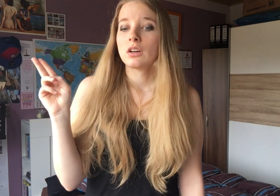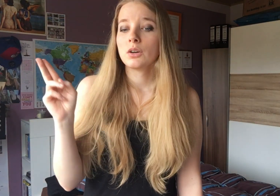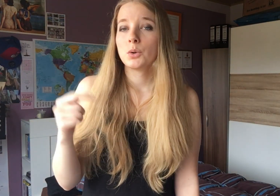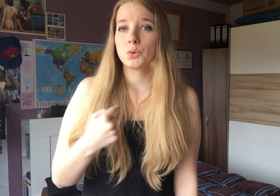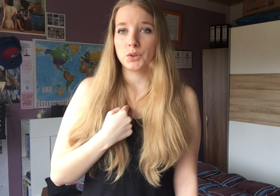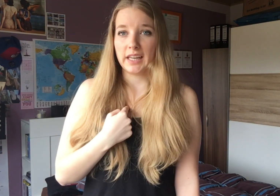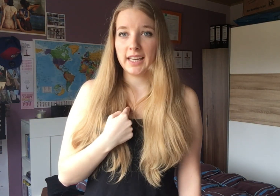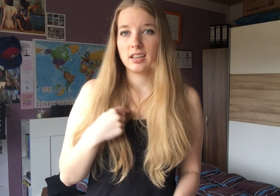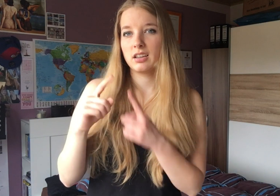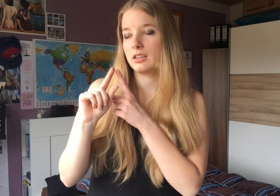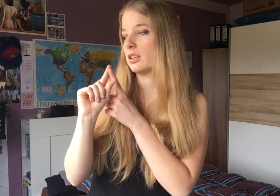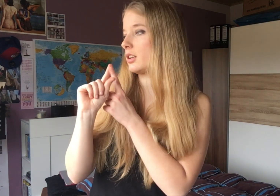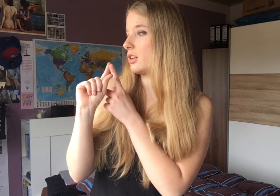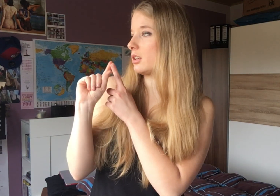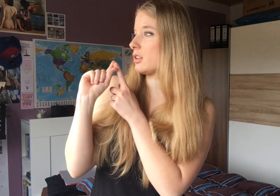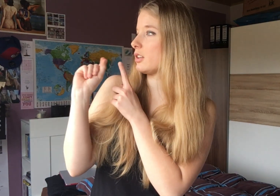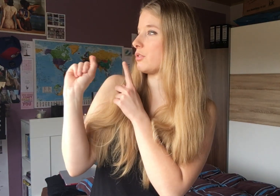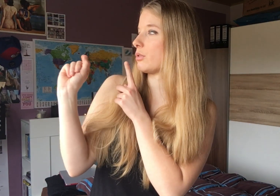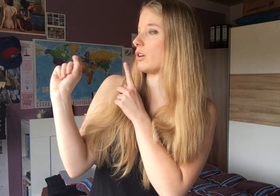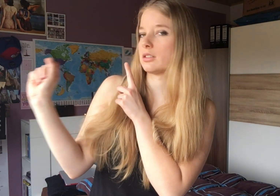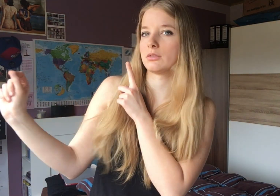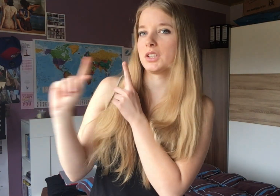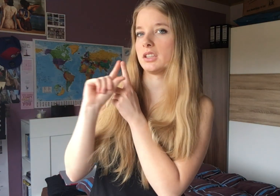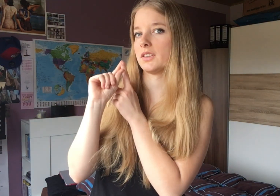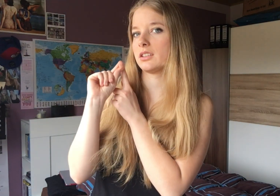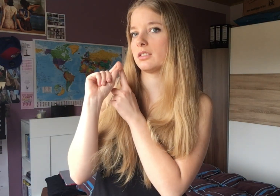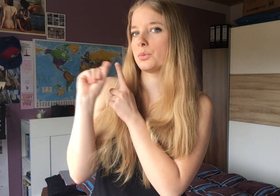Und ich ziehe fort, also gehe weiter.